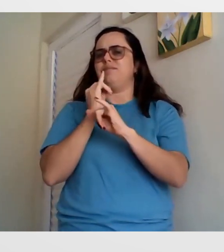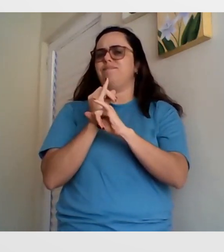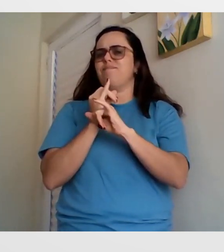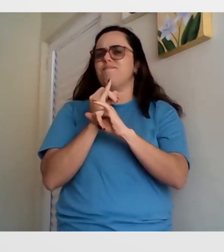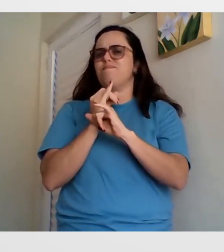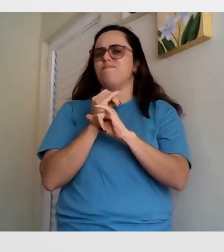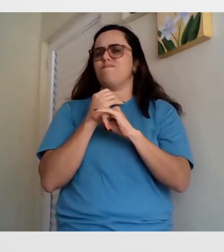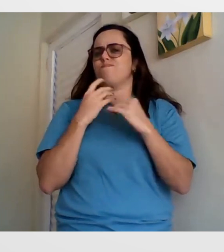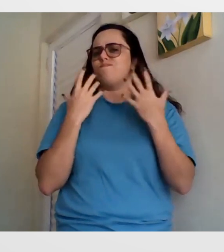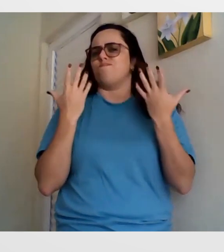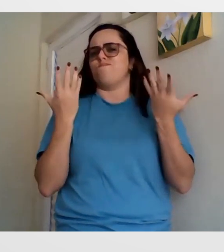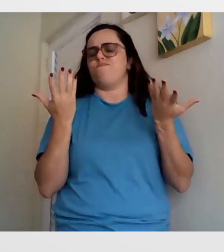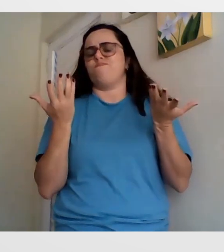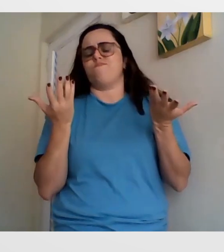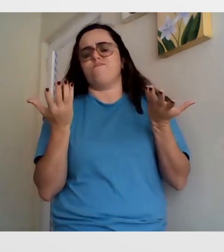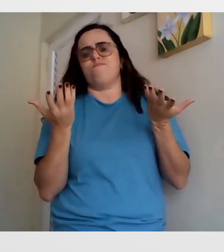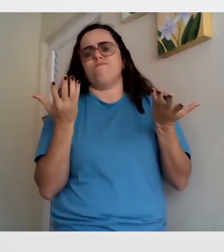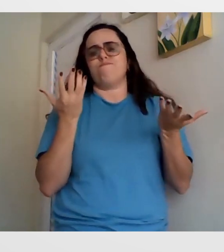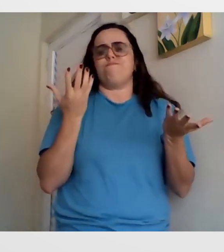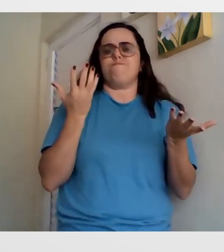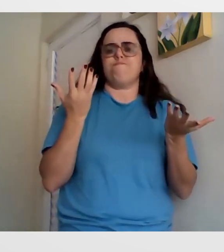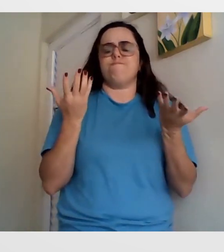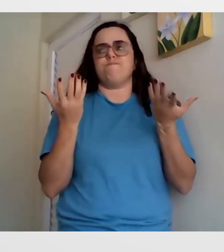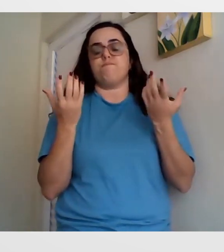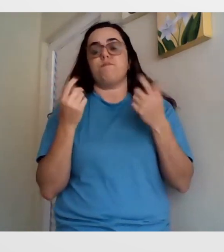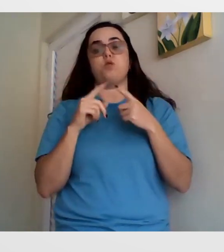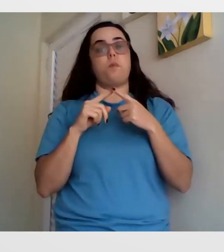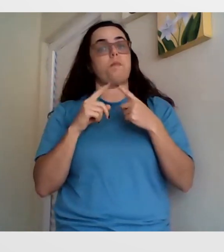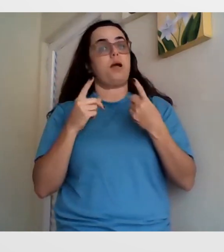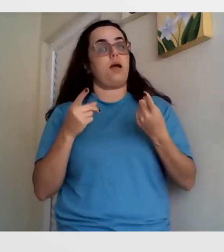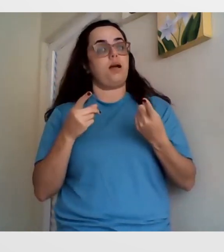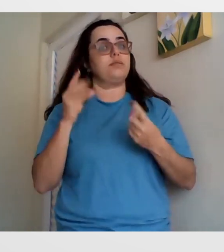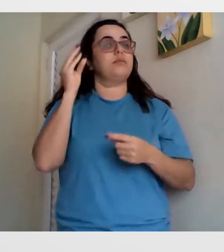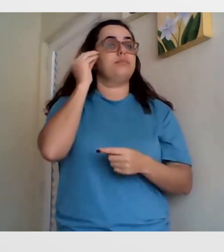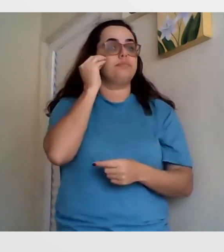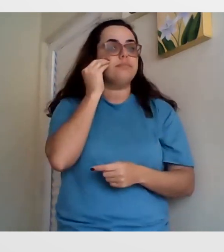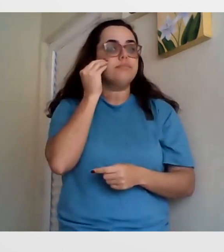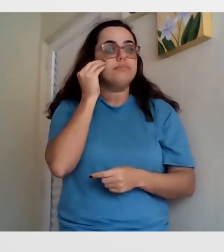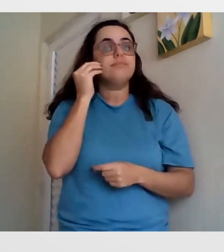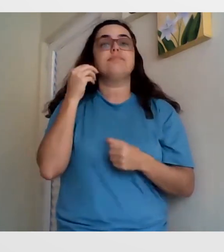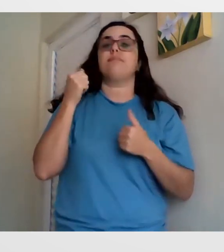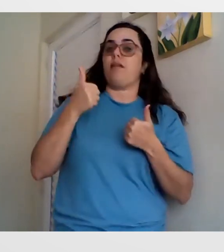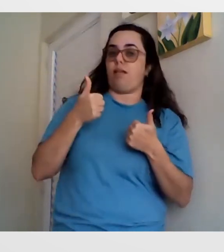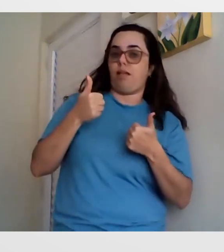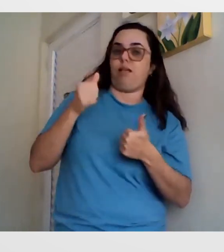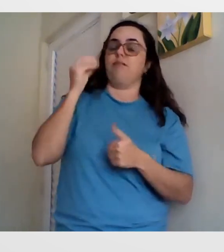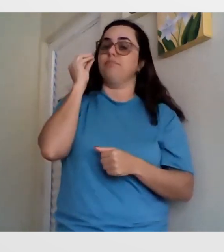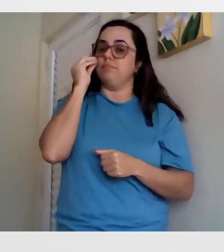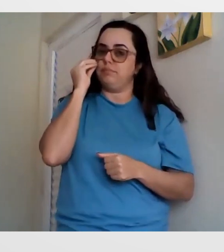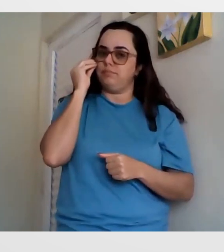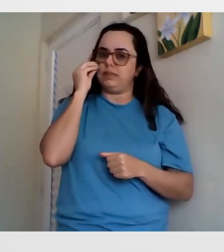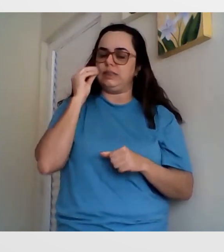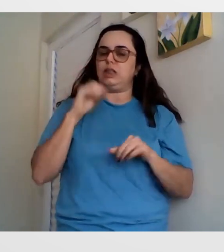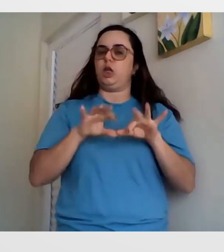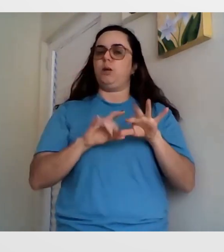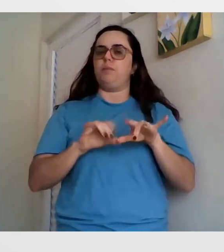eu ficava pensando, gente, como é que eu vou conseguir aprender a Libras através da internet? Mas eu resolvi experimentar.